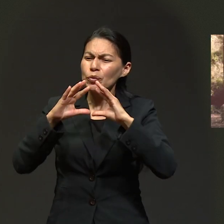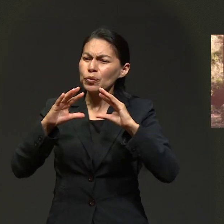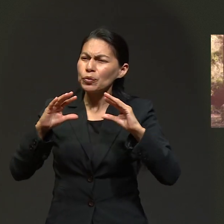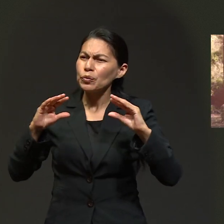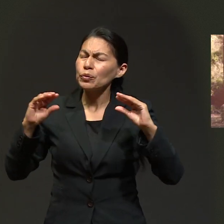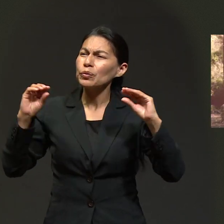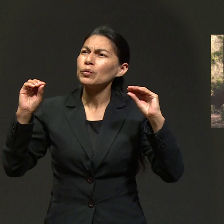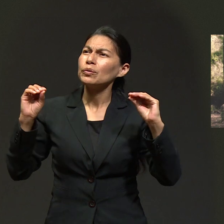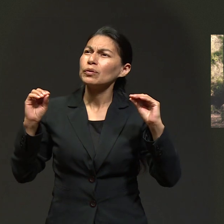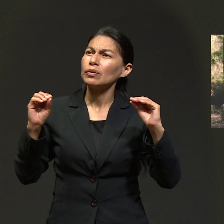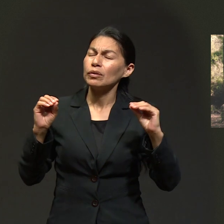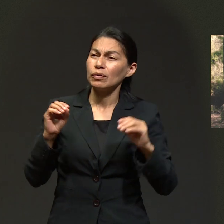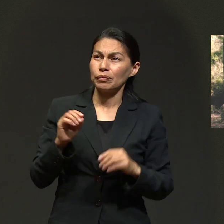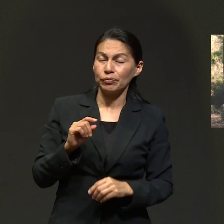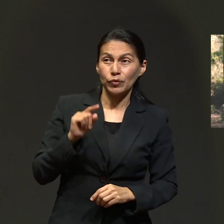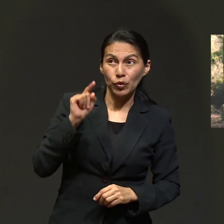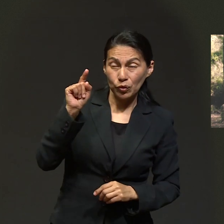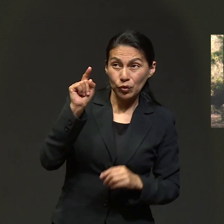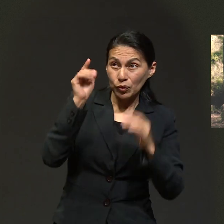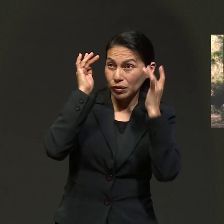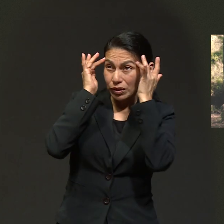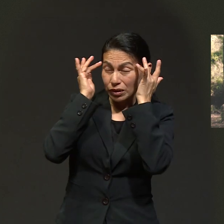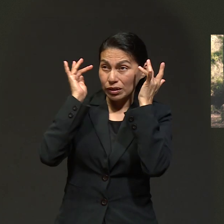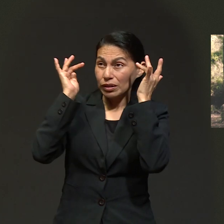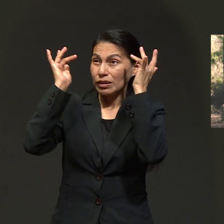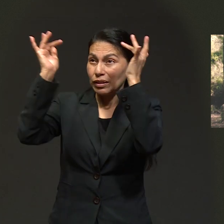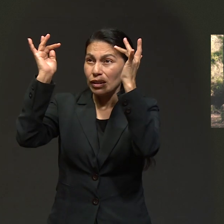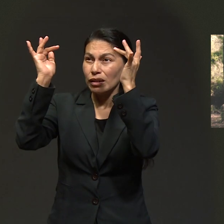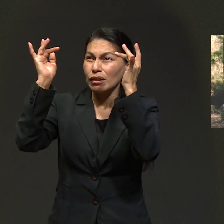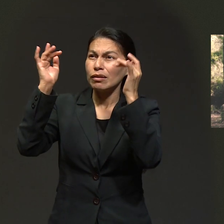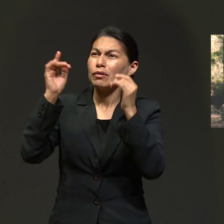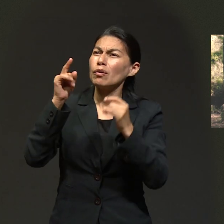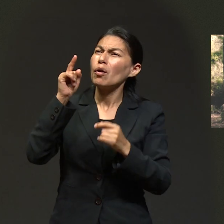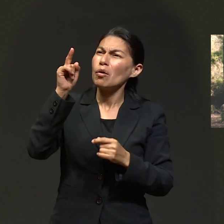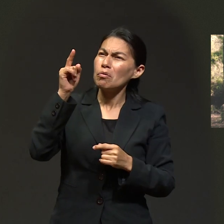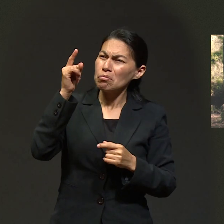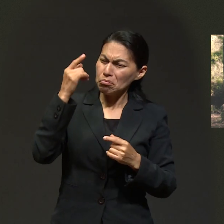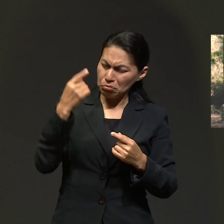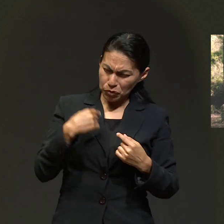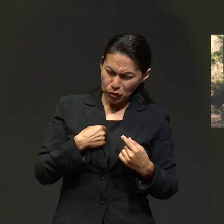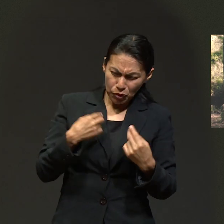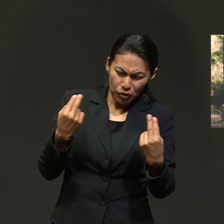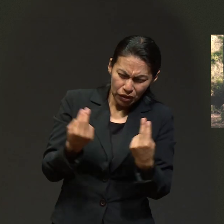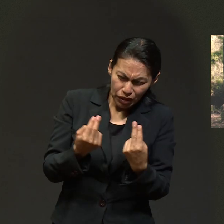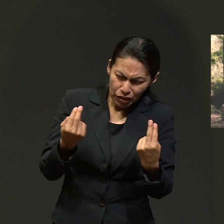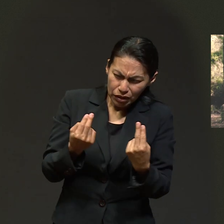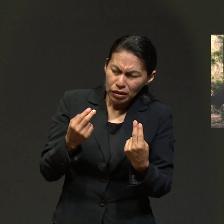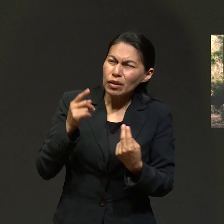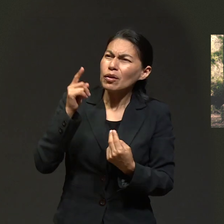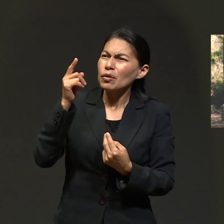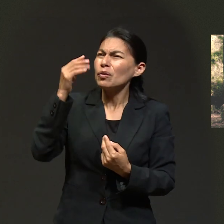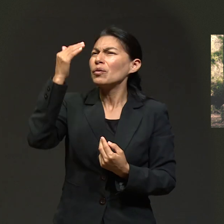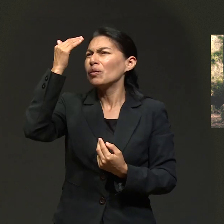Bendita es tu voluntad, lo que conviene me darás.